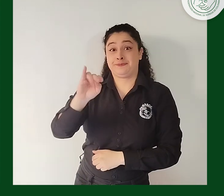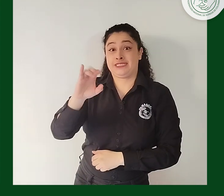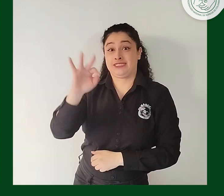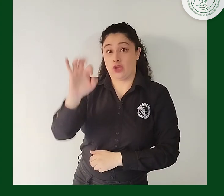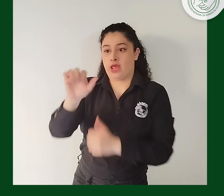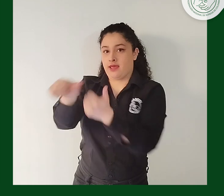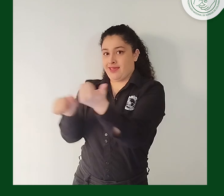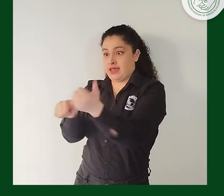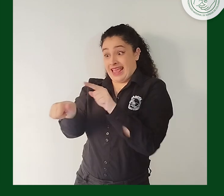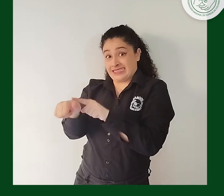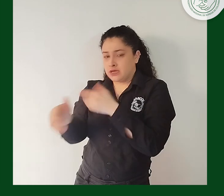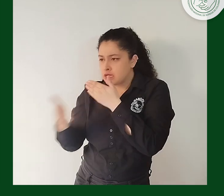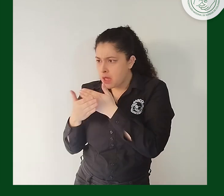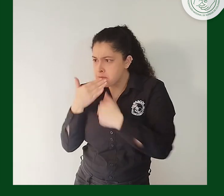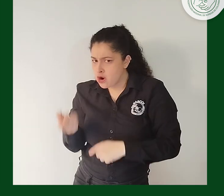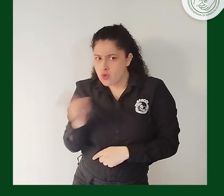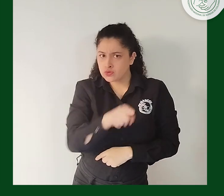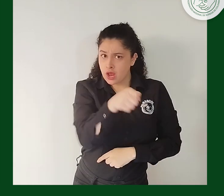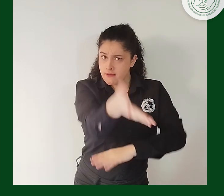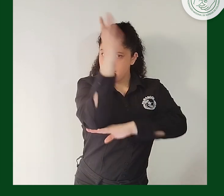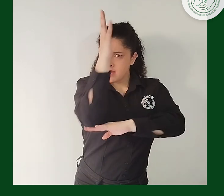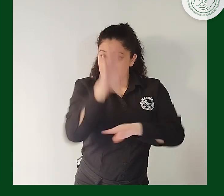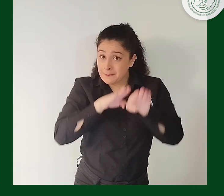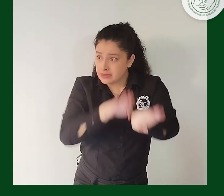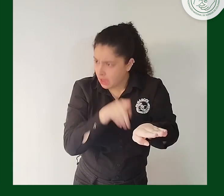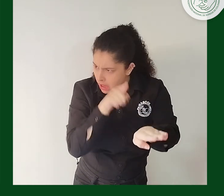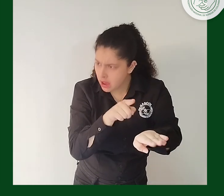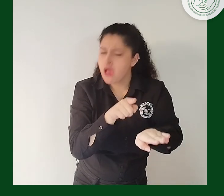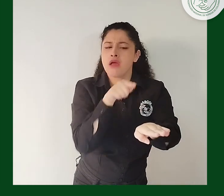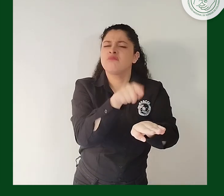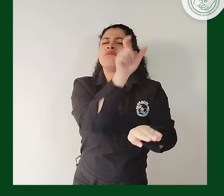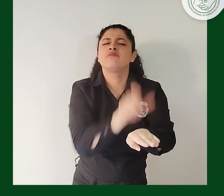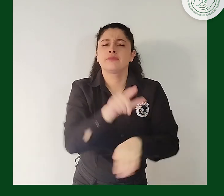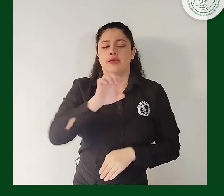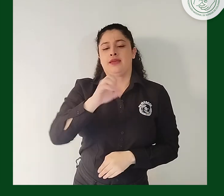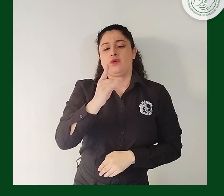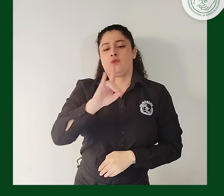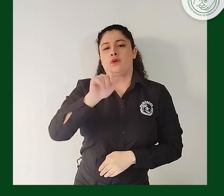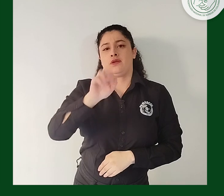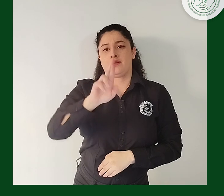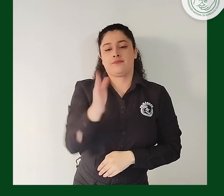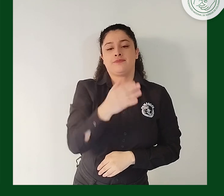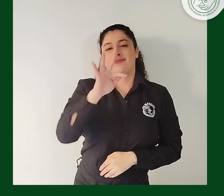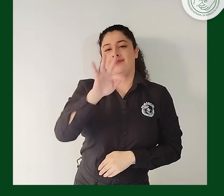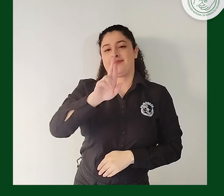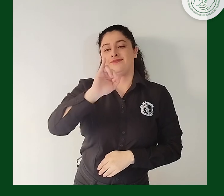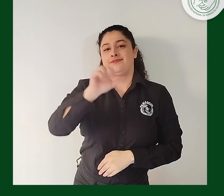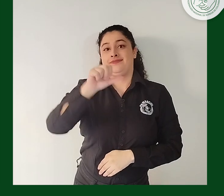nos remitió al asesor del ponente representante Eduard Triana, a quien, en un